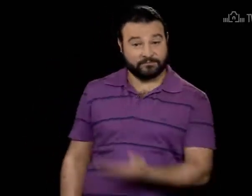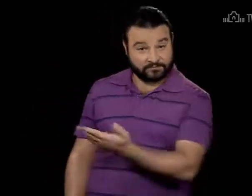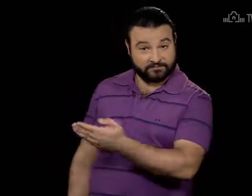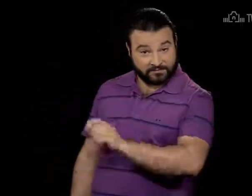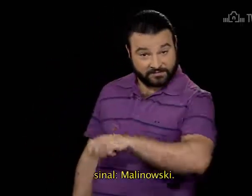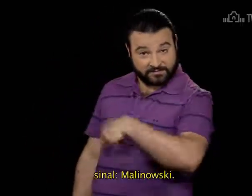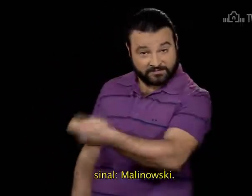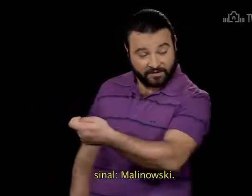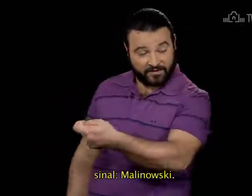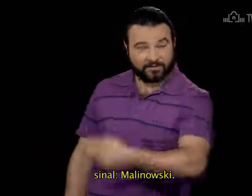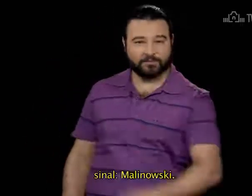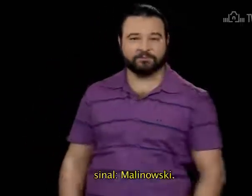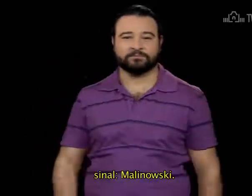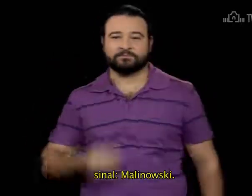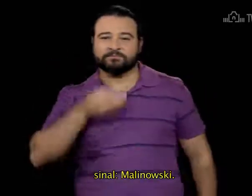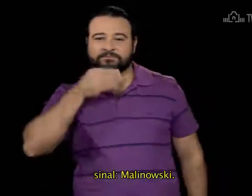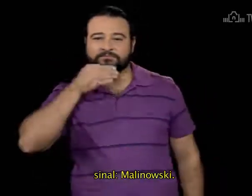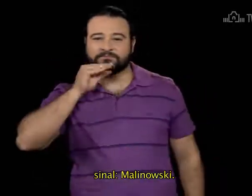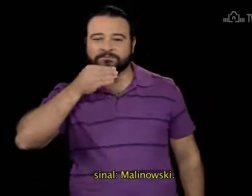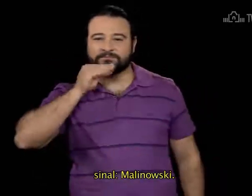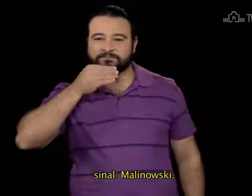Sinal Malinowski.